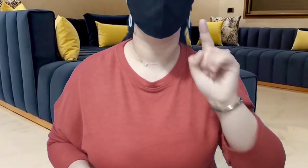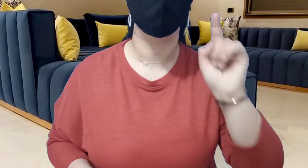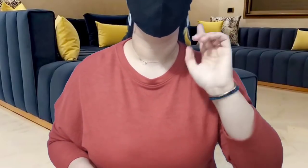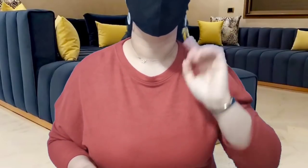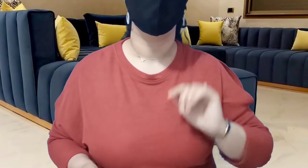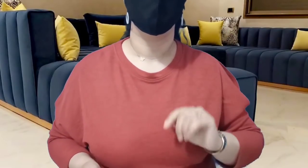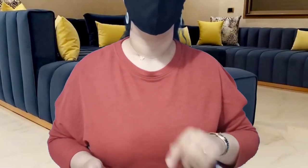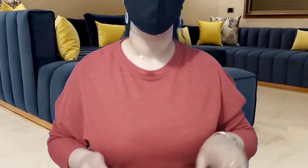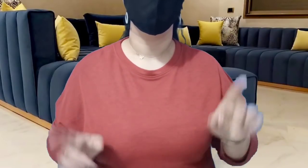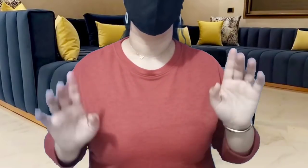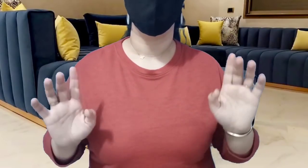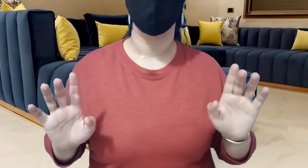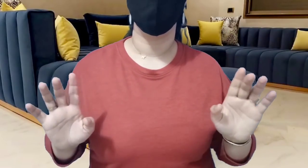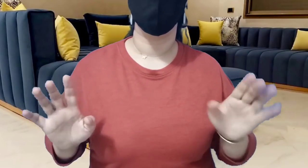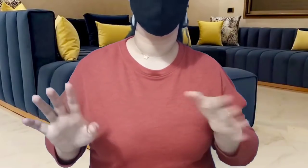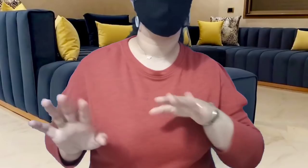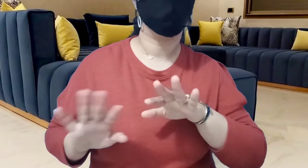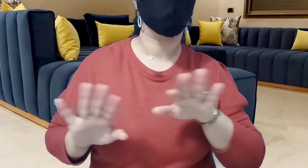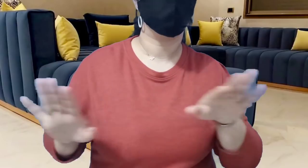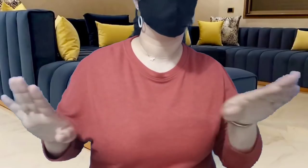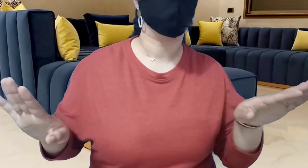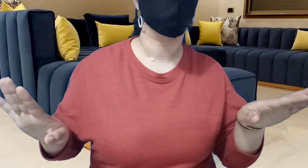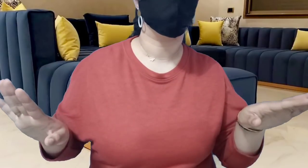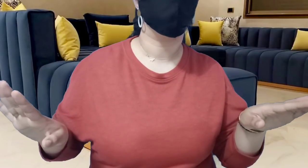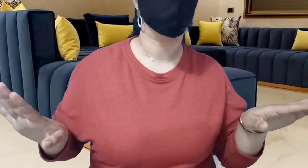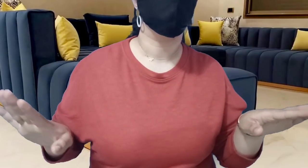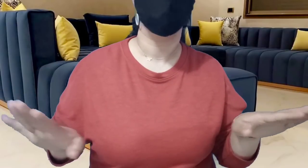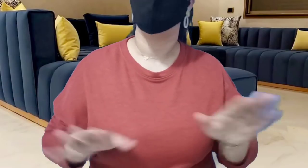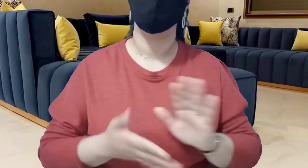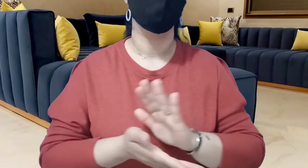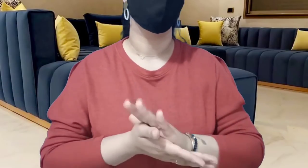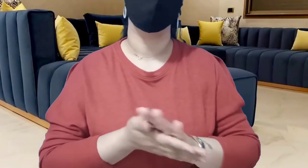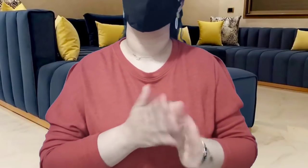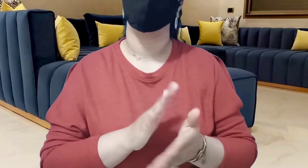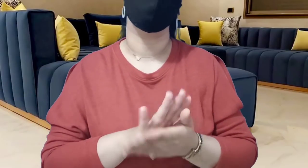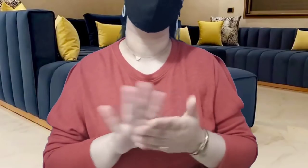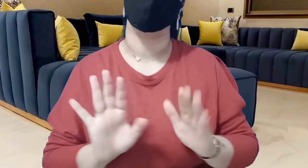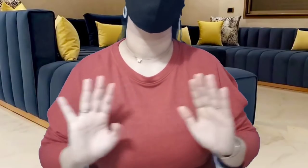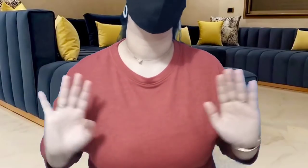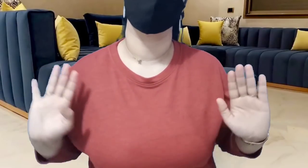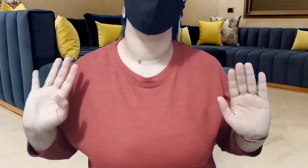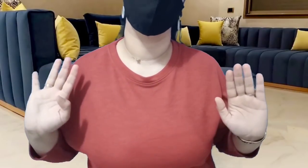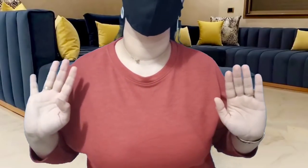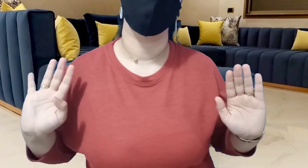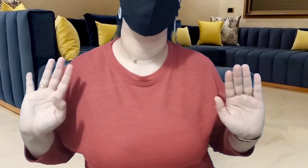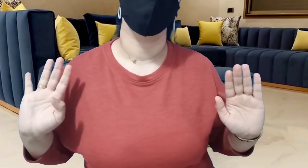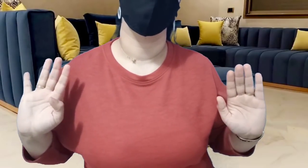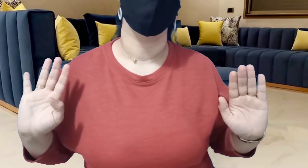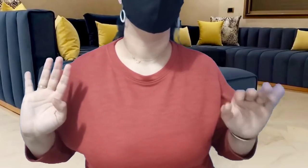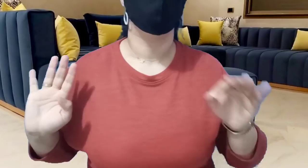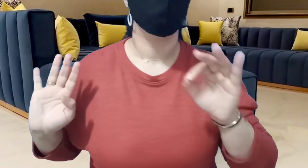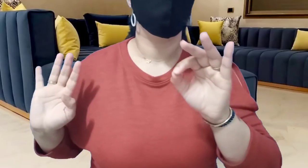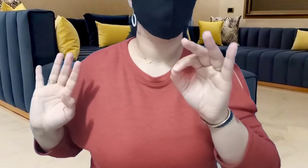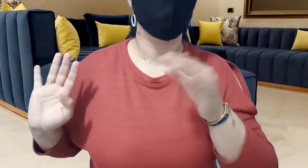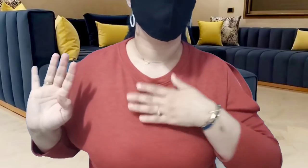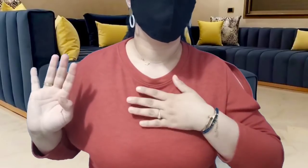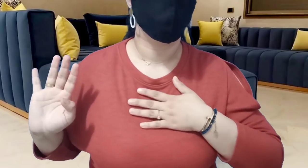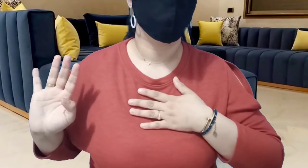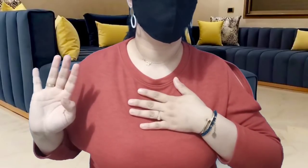سيدا فأغيشوف بنته كتشوه بطريقة هذه وما غديش يطراليها هذه الحالة السيد فعدو بغيتو الترضيقوا